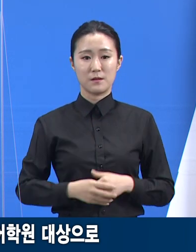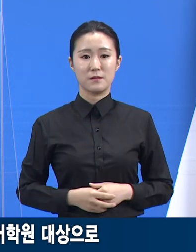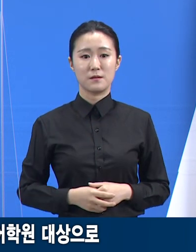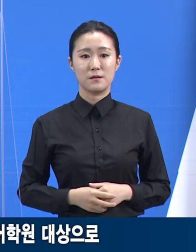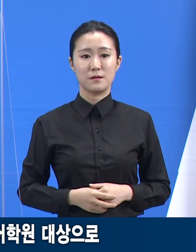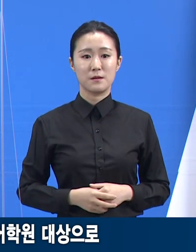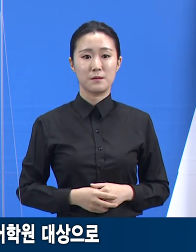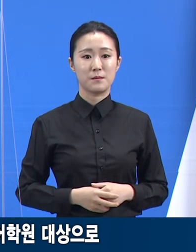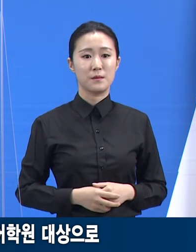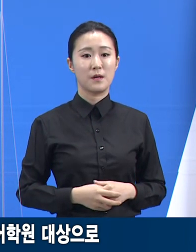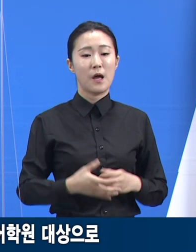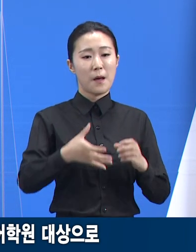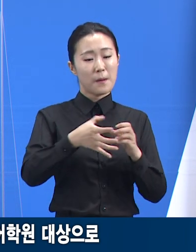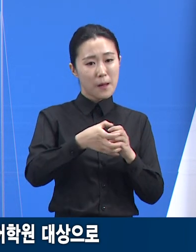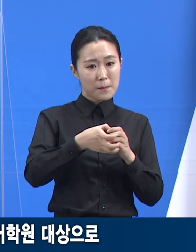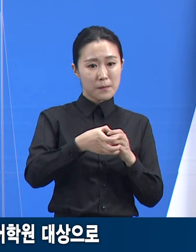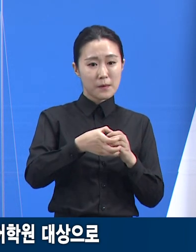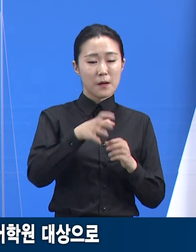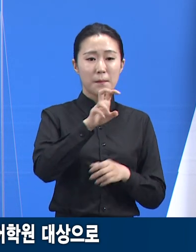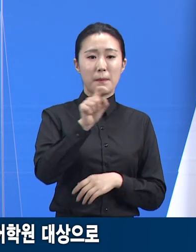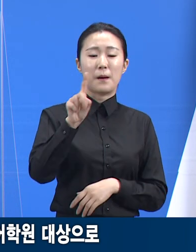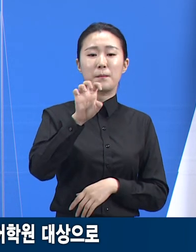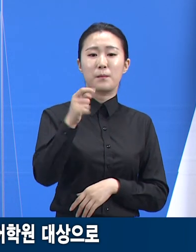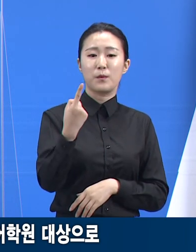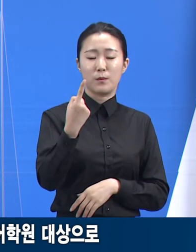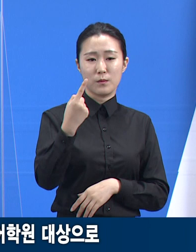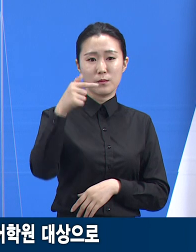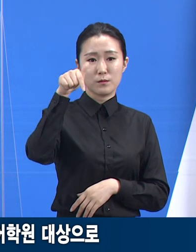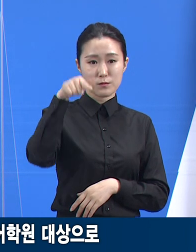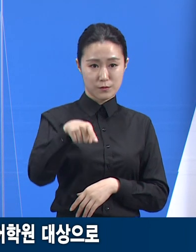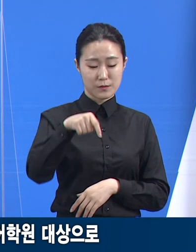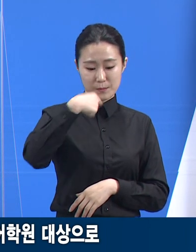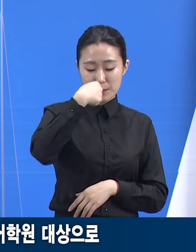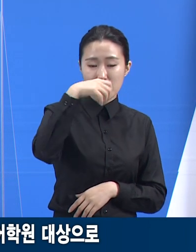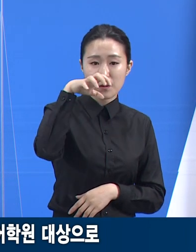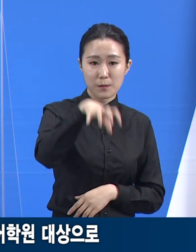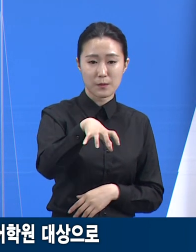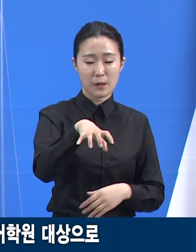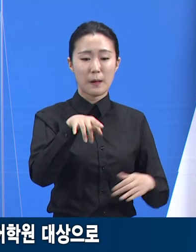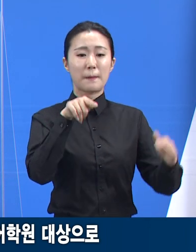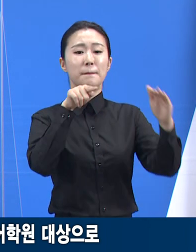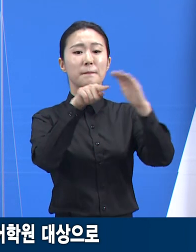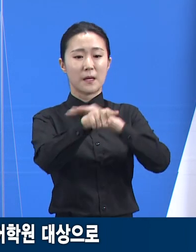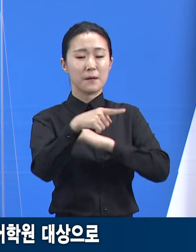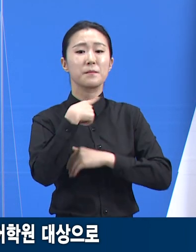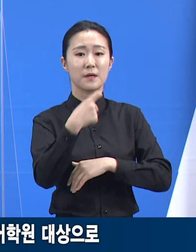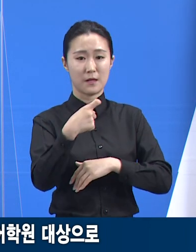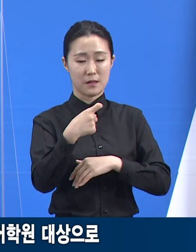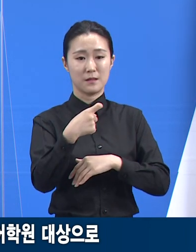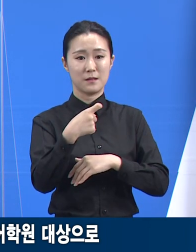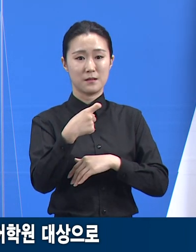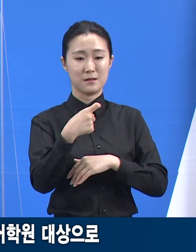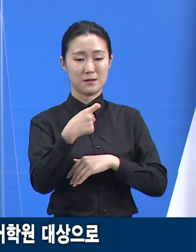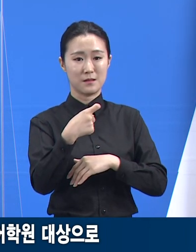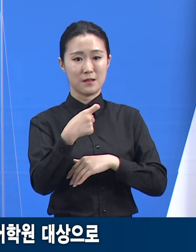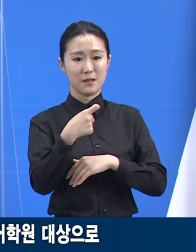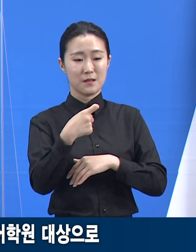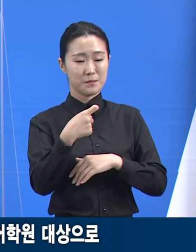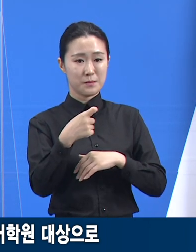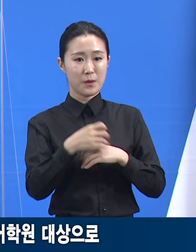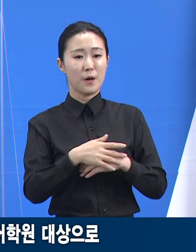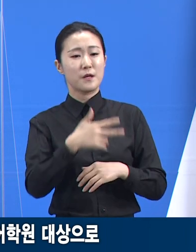사례입니다. 6월 19일 서울 마포구 소재 음식점을 방문한 원어민 강사에 의해 간념이 시작되었습니다.